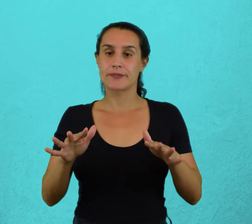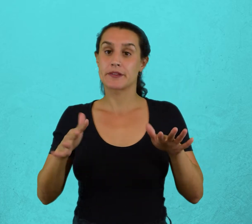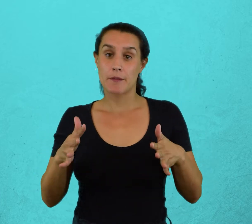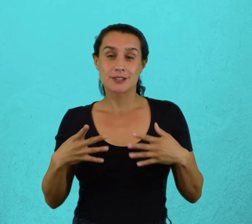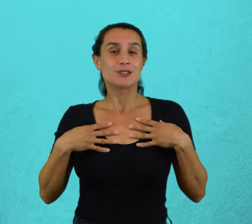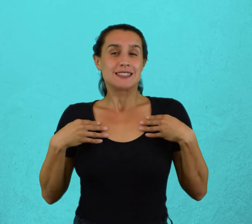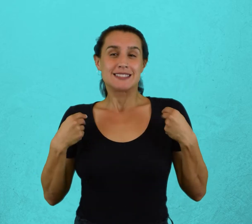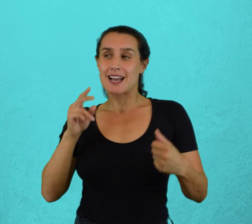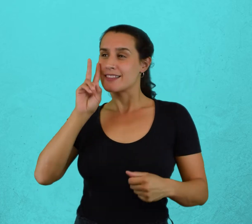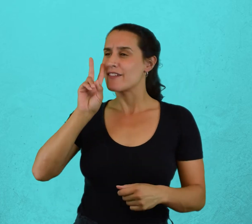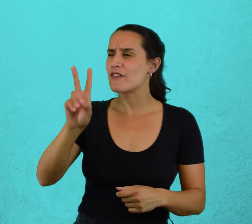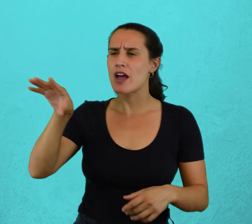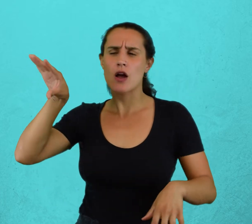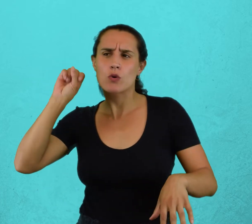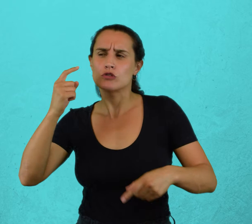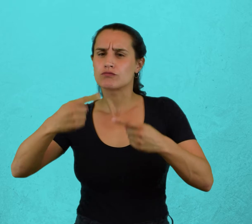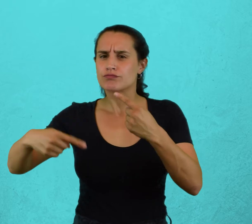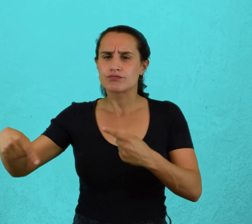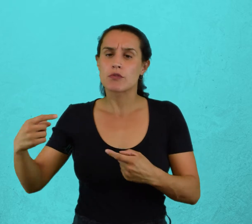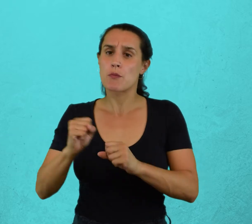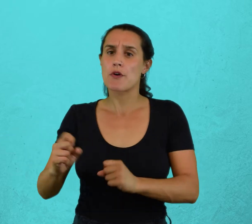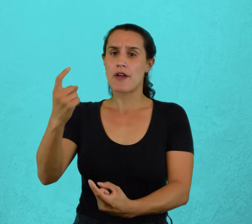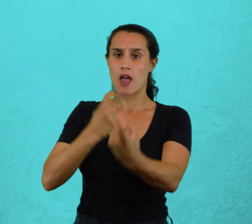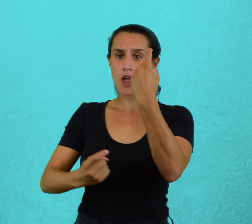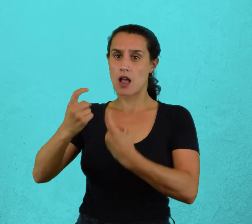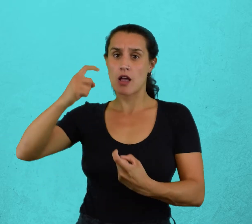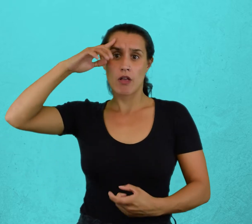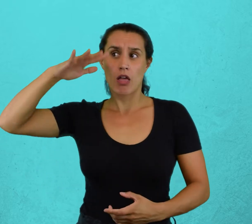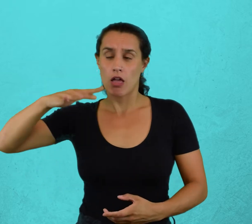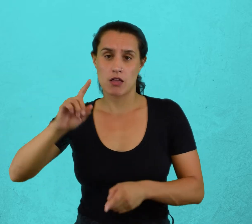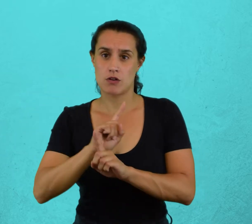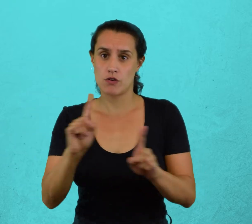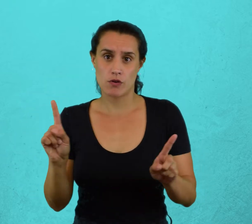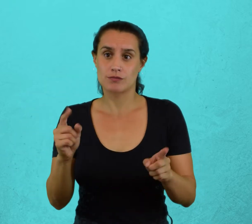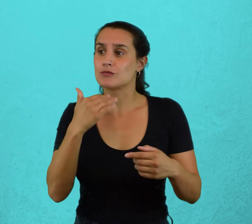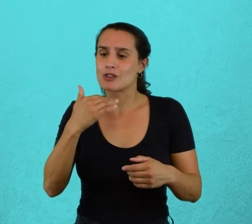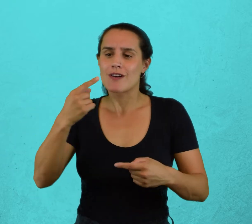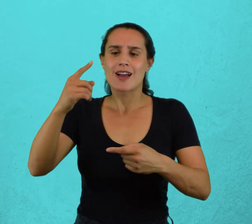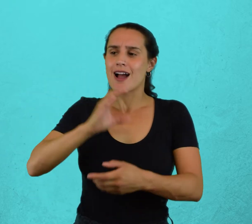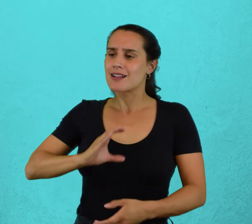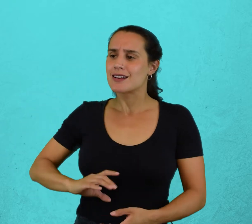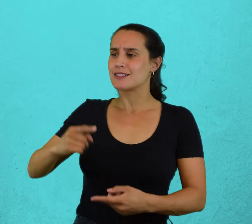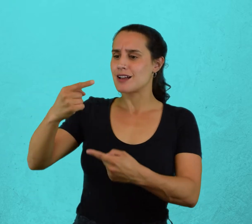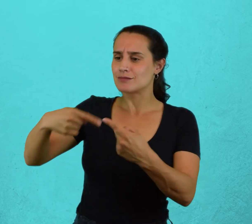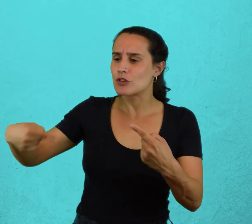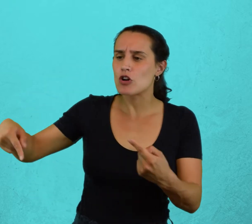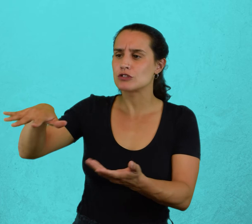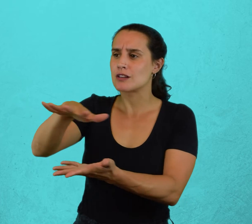engañan, entonces no podemos saber las cualidades sensibles, las características de las cosas Por